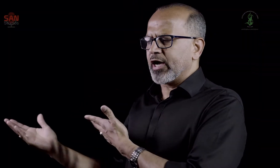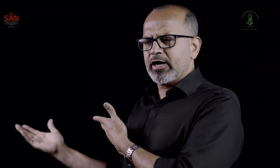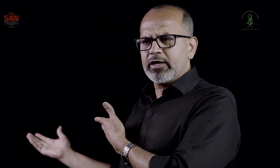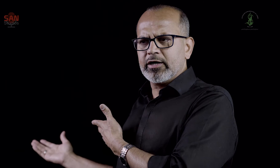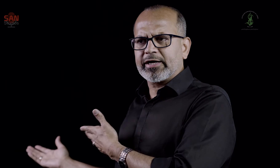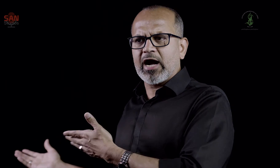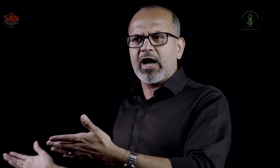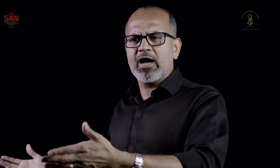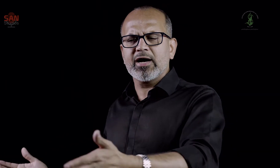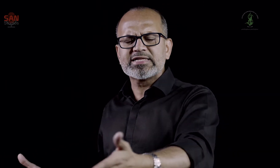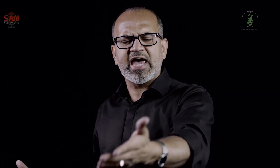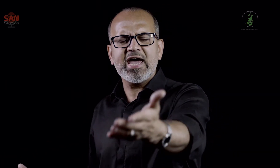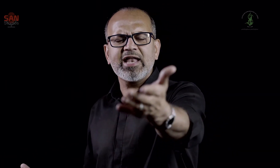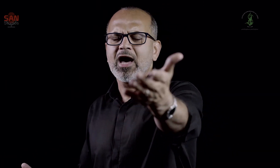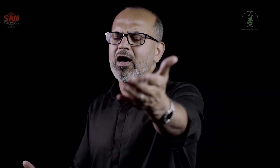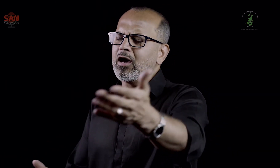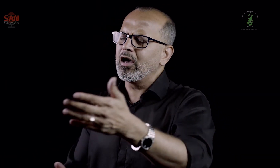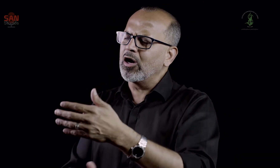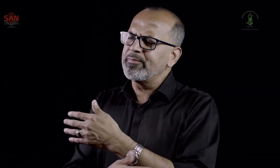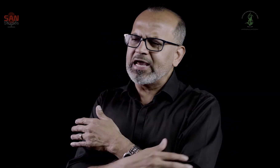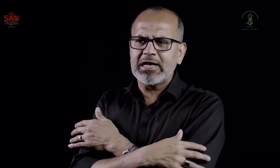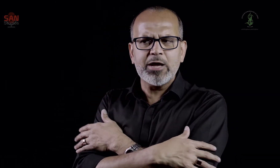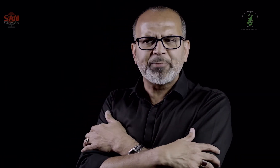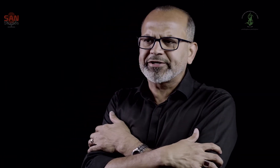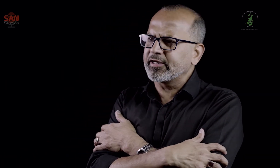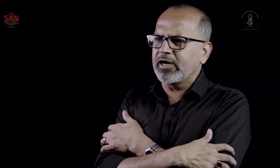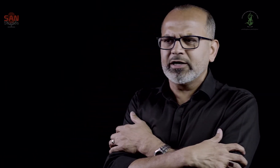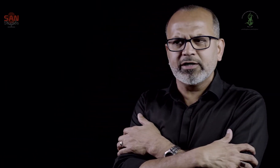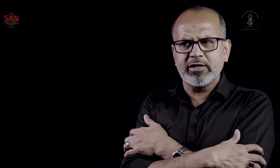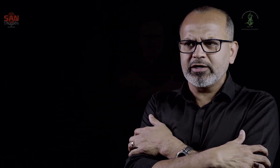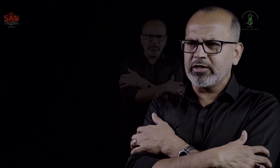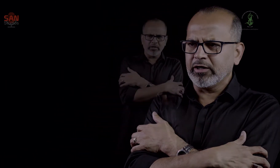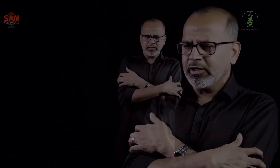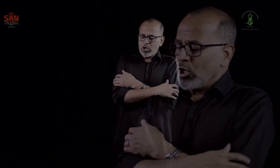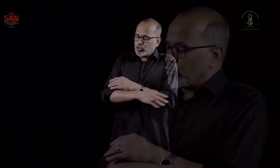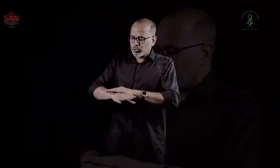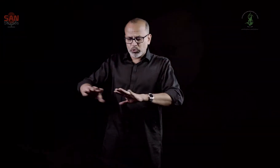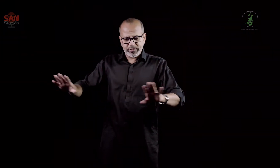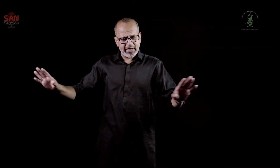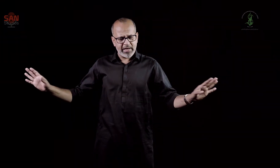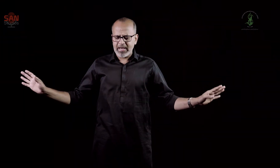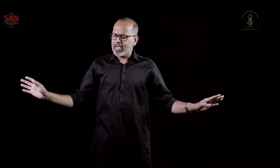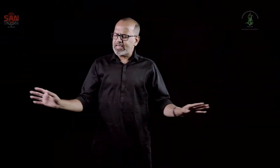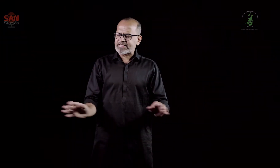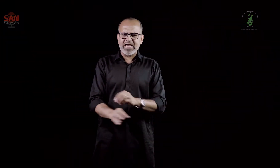کر کہا زینب نے لپٹ کر ڈھونڈے سے